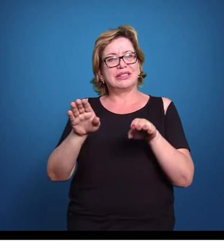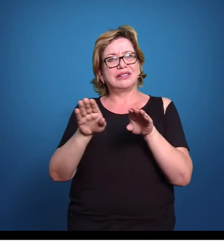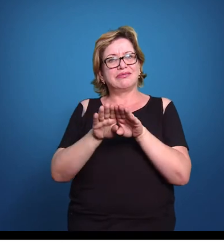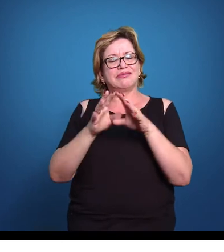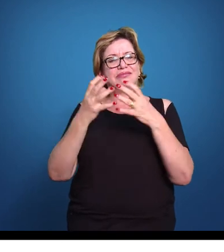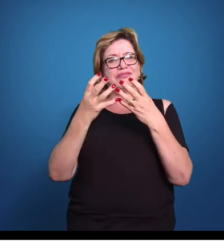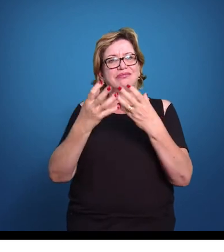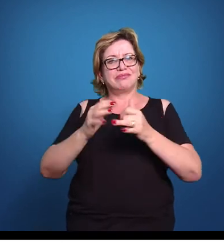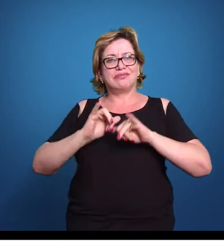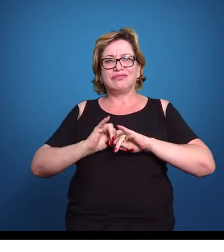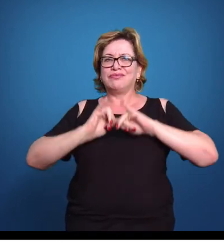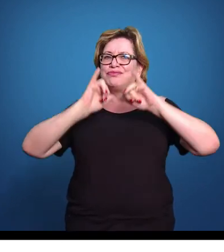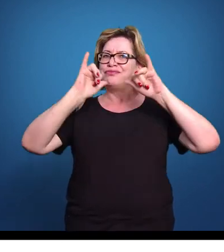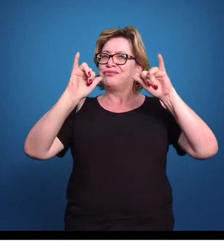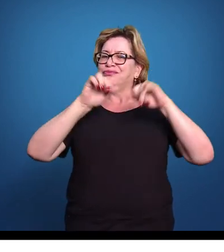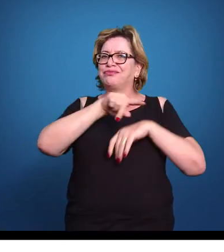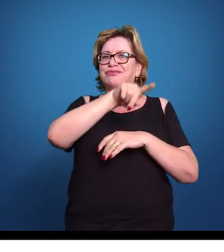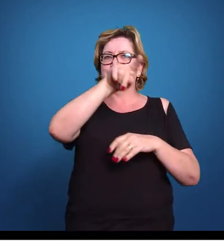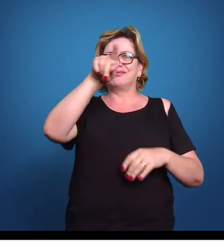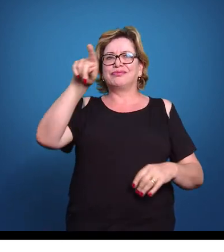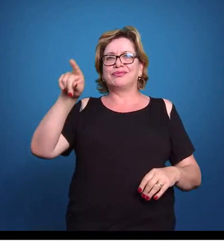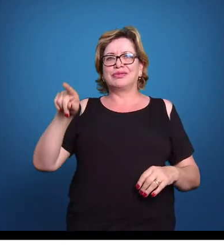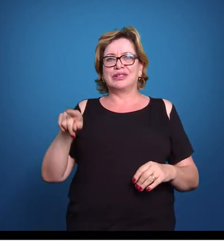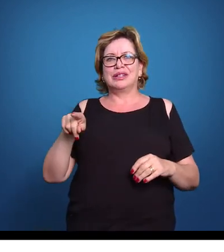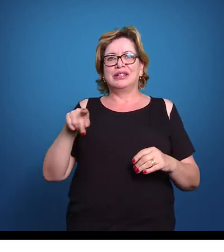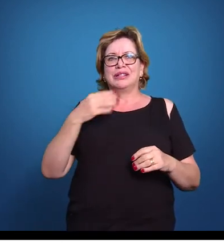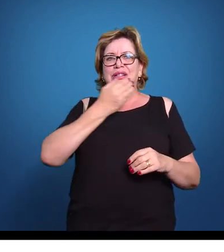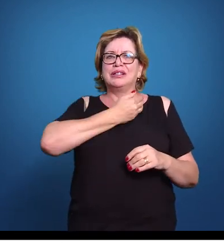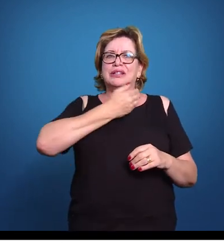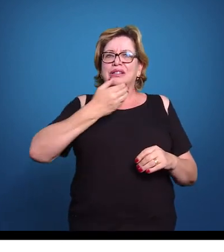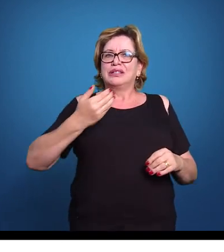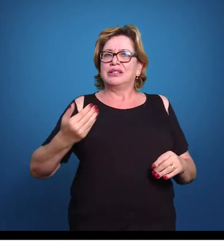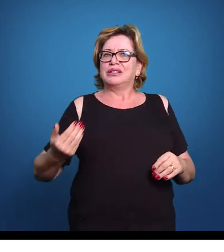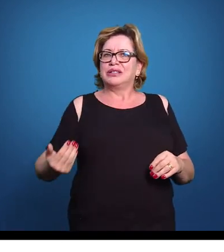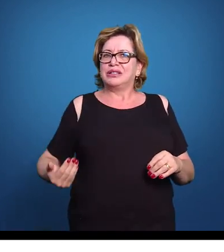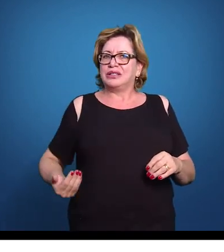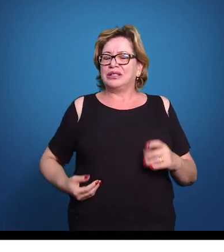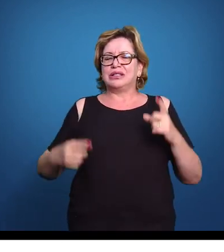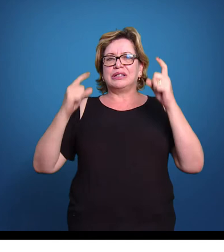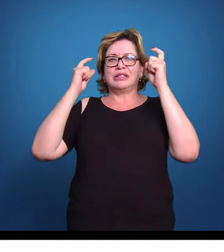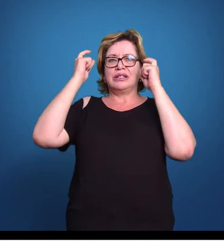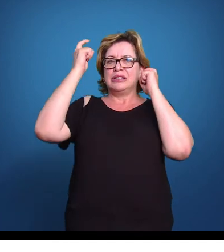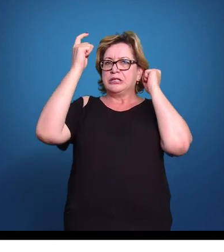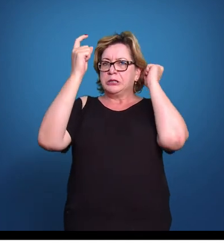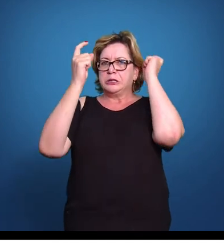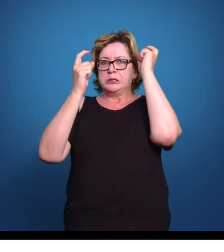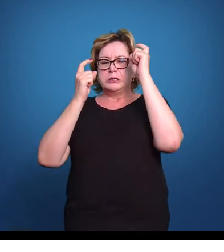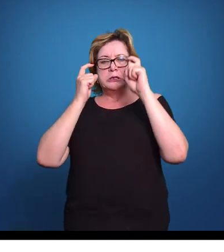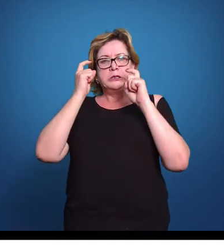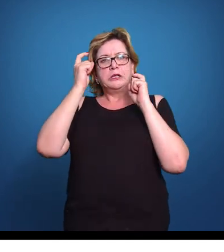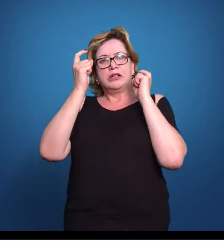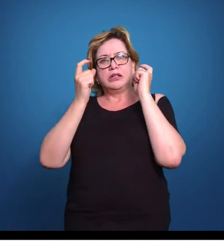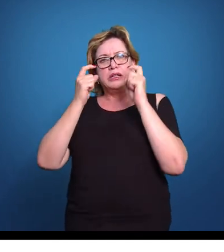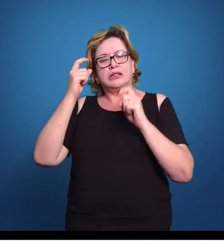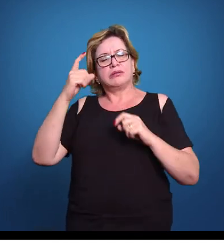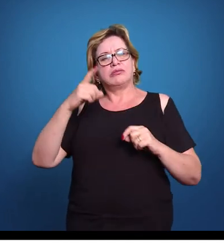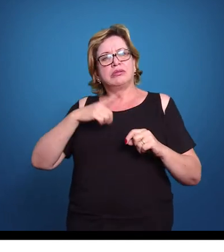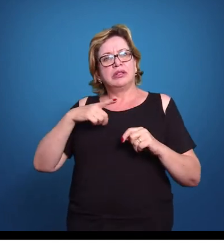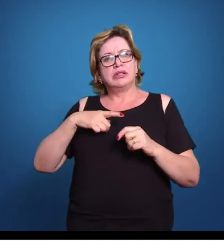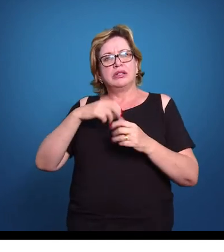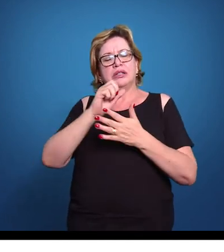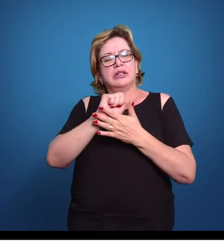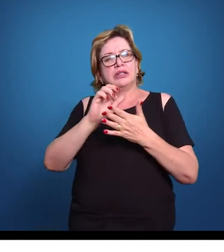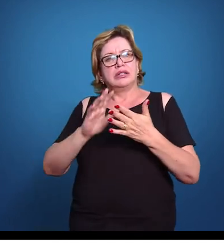dizer a vocês que os governos estão muito preocupados em trazer atividades